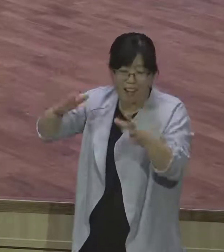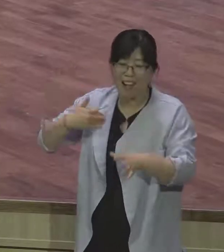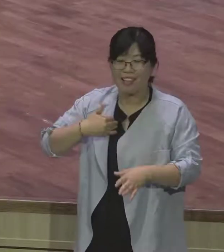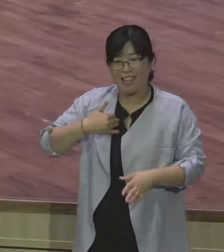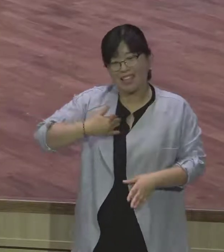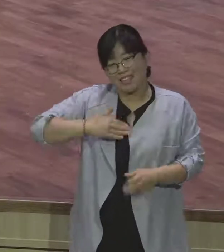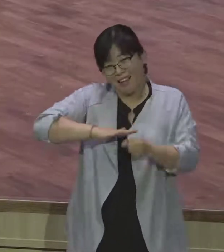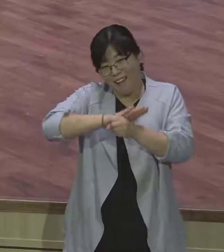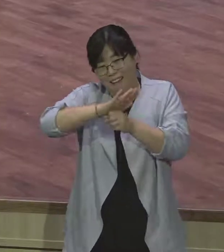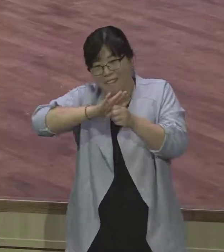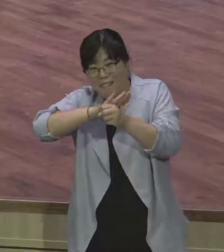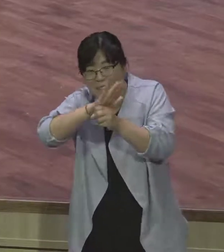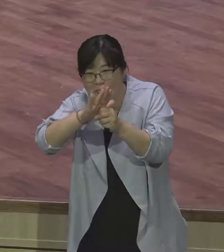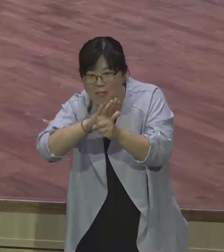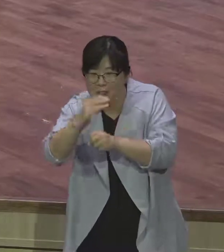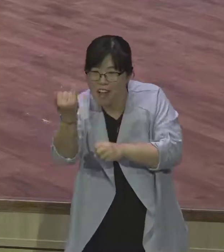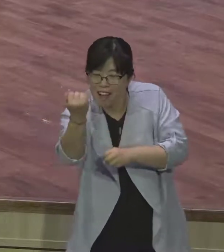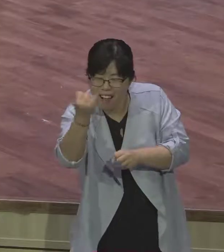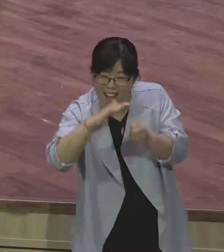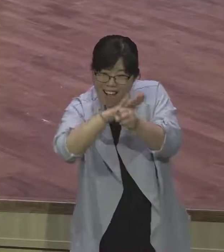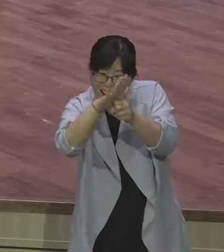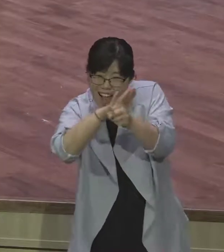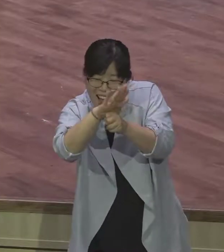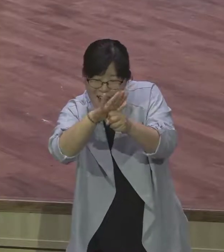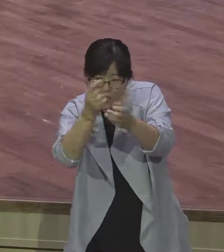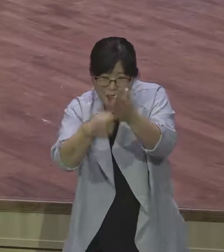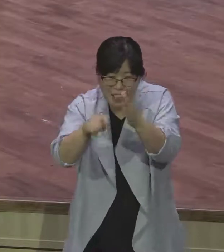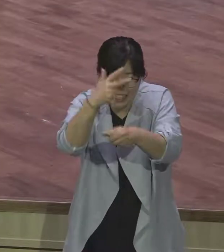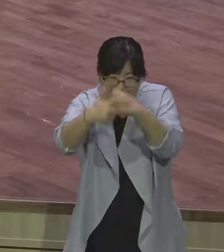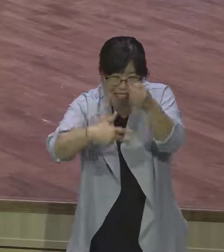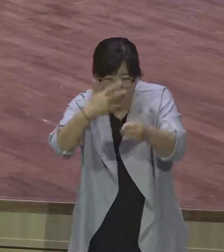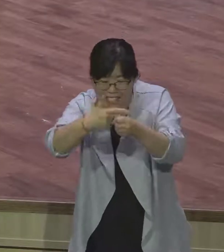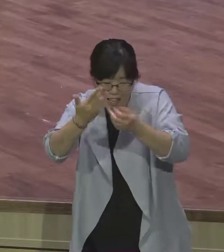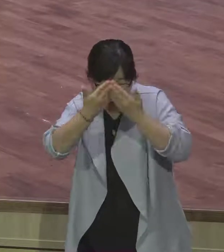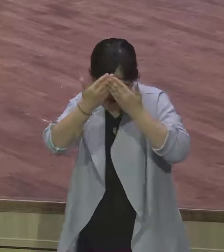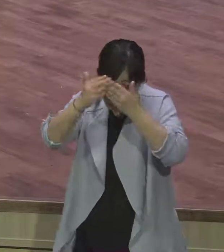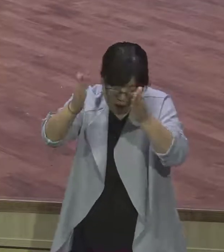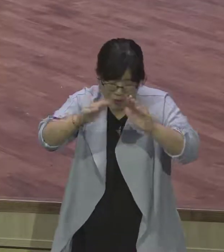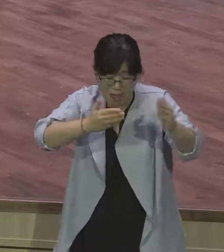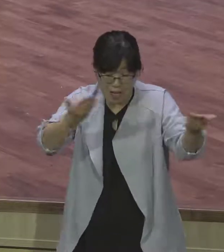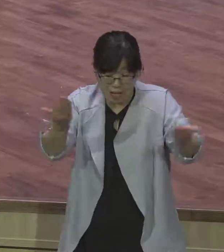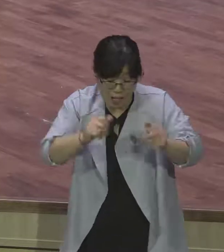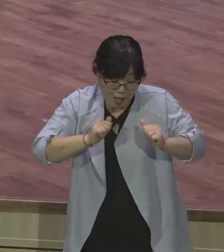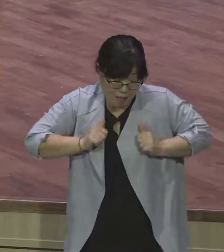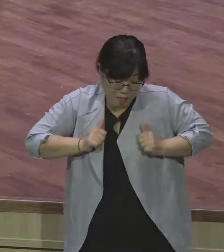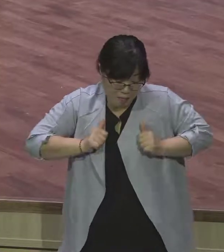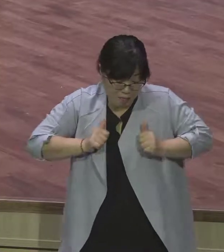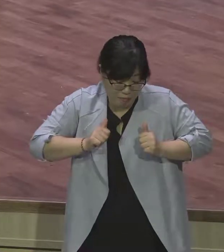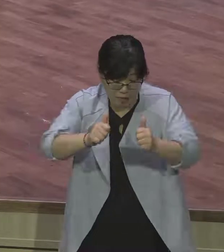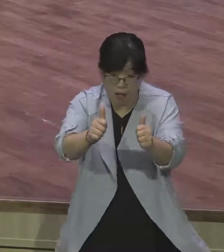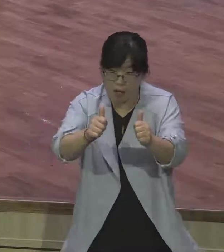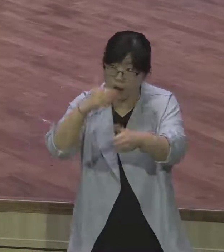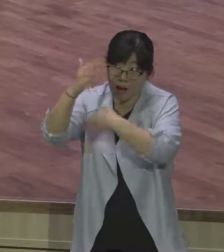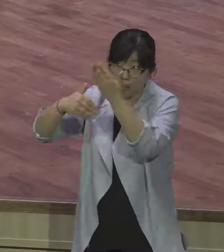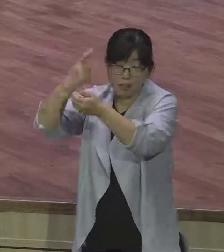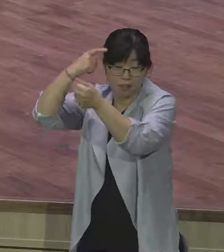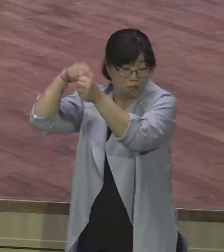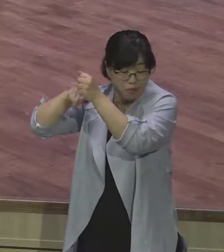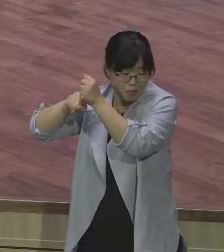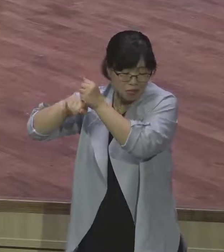자기 뜻대로 결정했어요. 그 결과가 어떻게 됩니까? 장세기 28장 15절에 베데레 은양에 보면